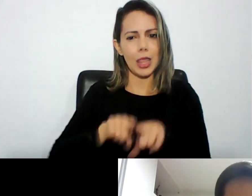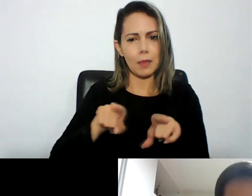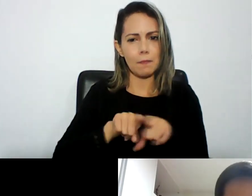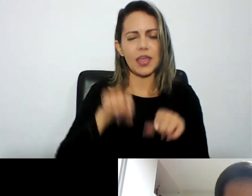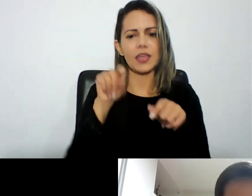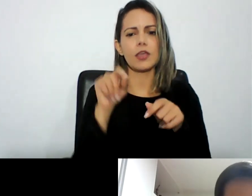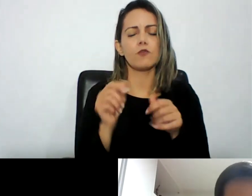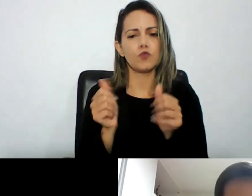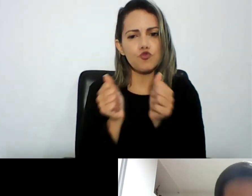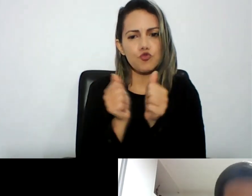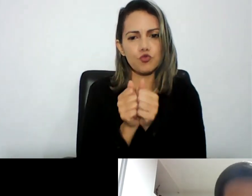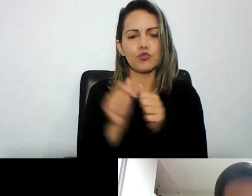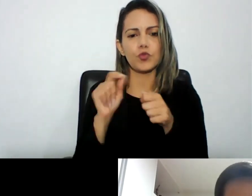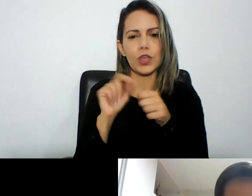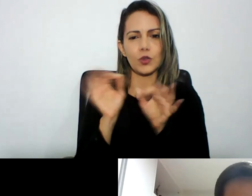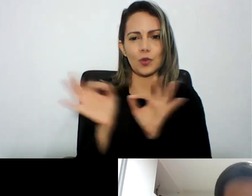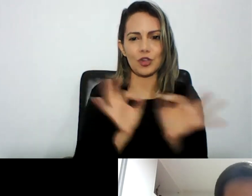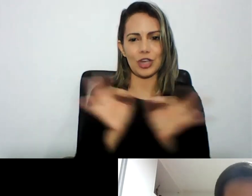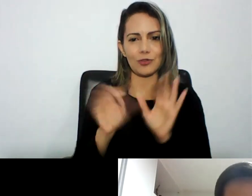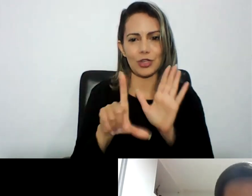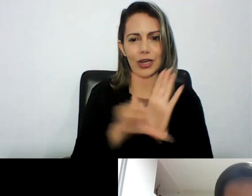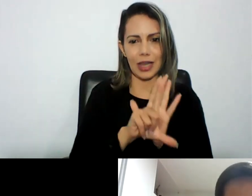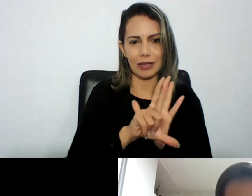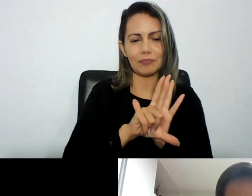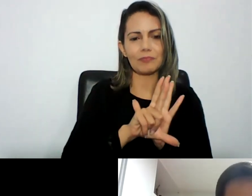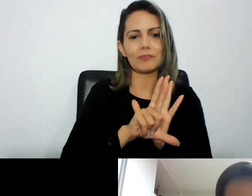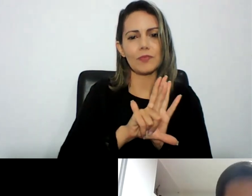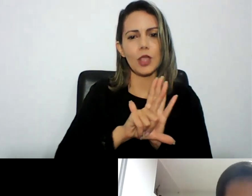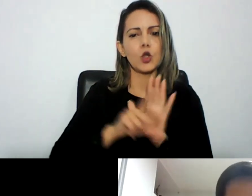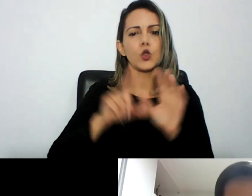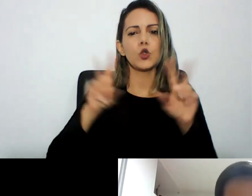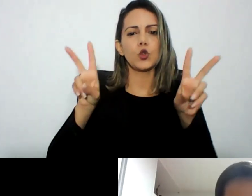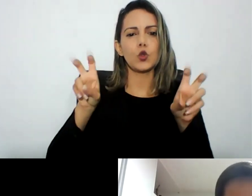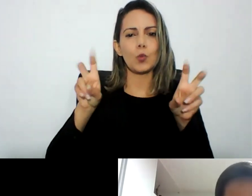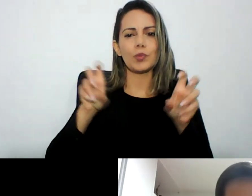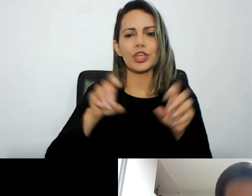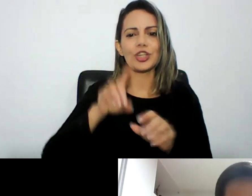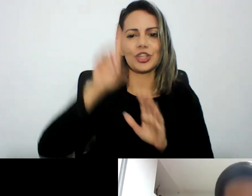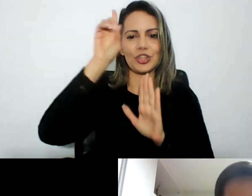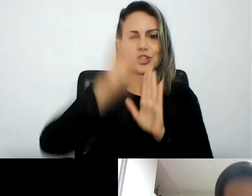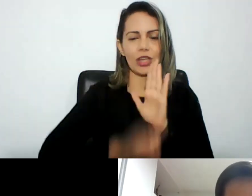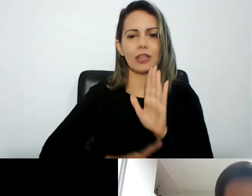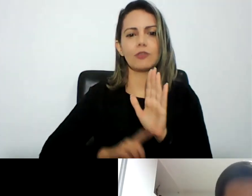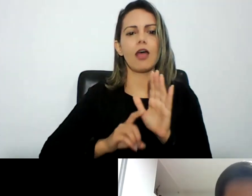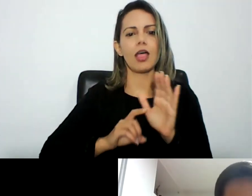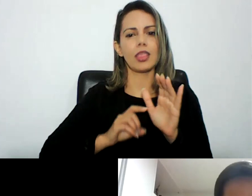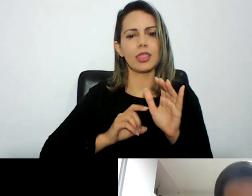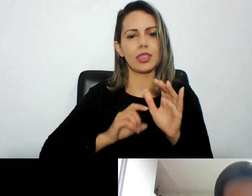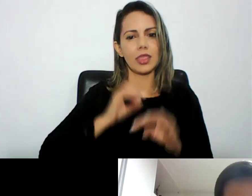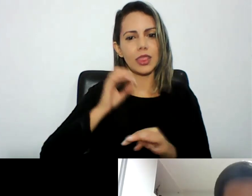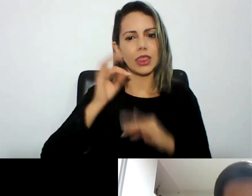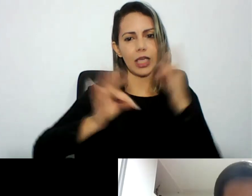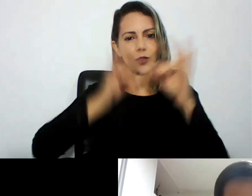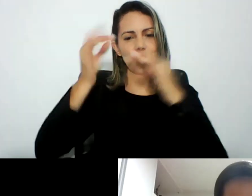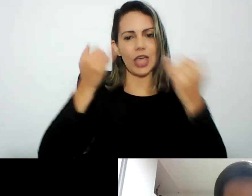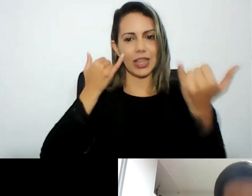4939 de 2020 justamente sobre diretrizes do direito da tecnologia da informação e outros assuntos